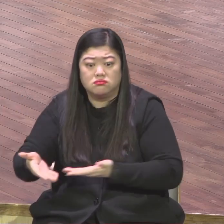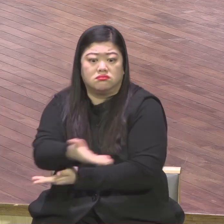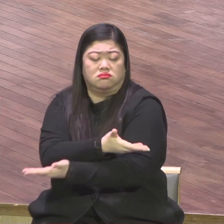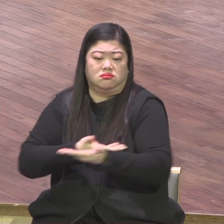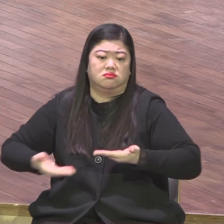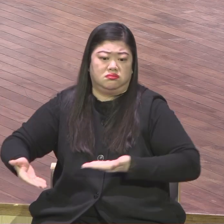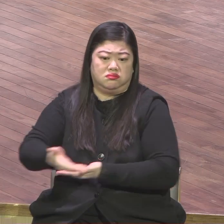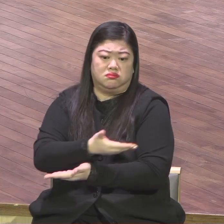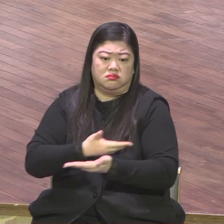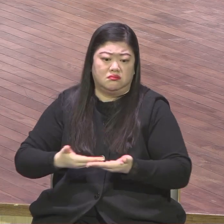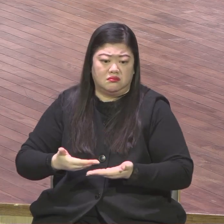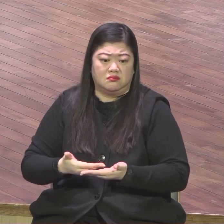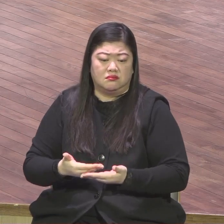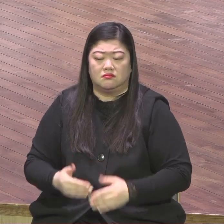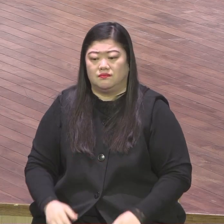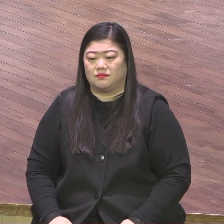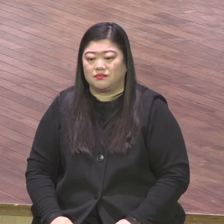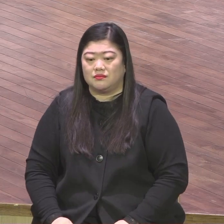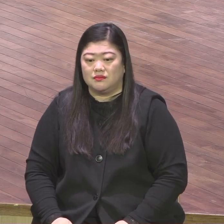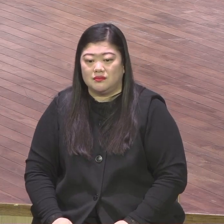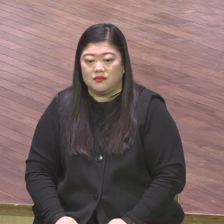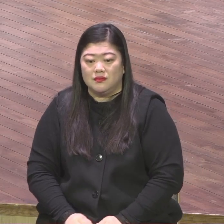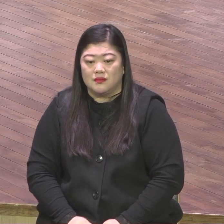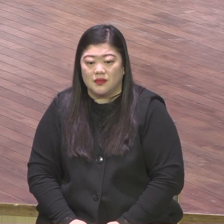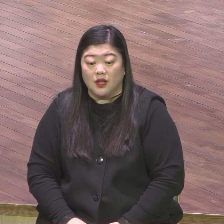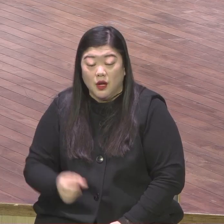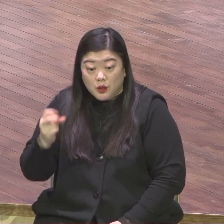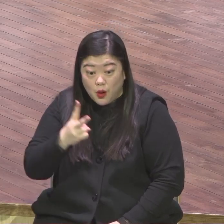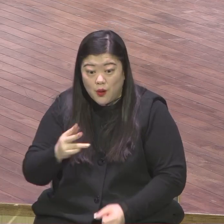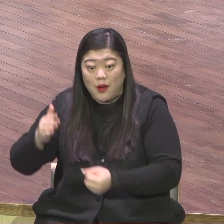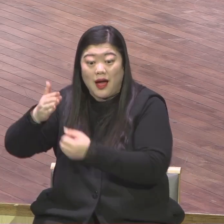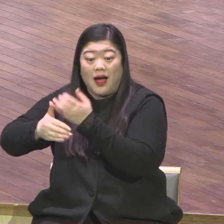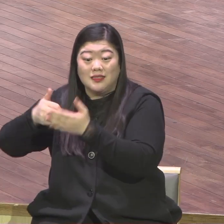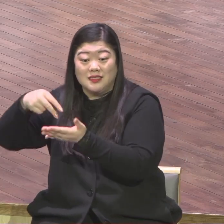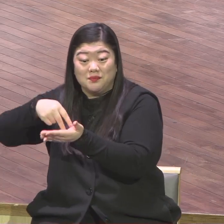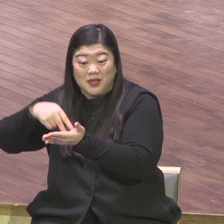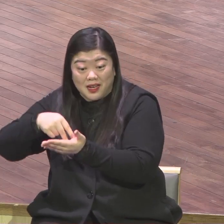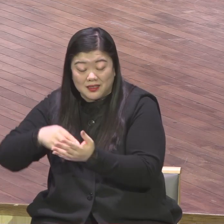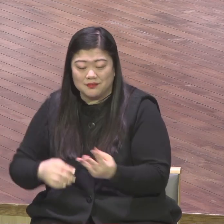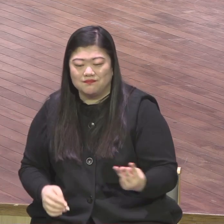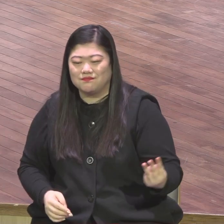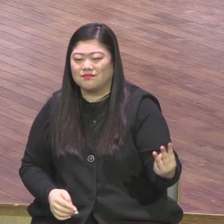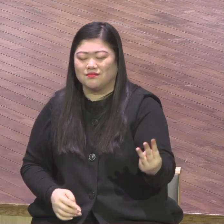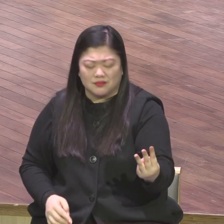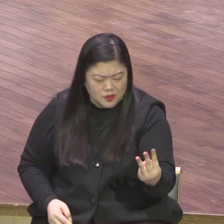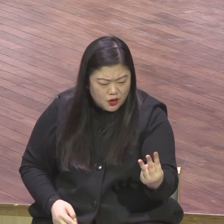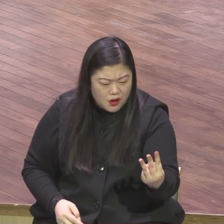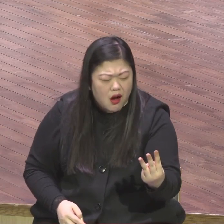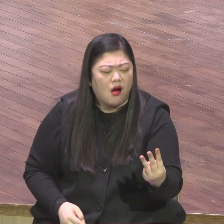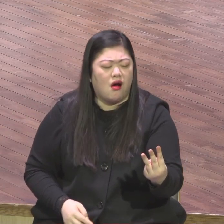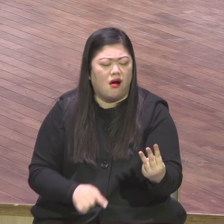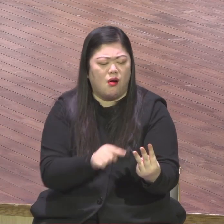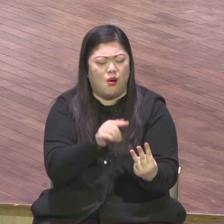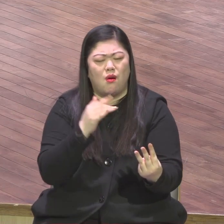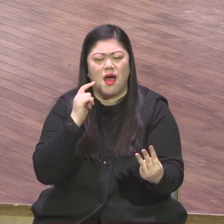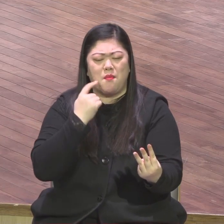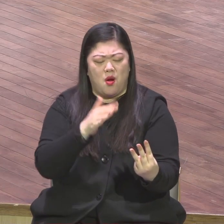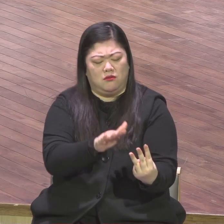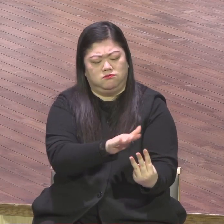모여서 이것 때문에 기도하는 것만 봐도 내가 그 가운데 있느니라 어몽유 그래서 내가 너희 가운데